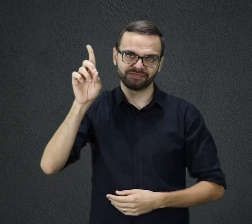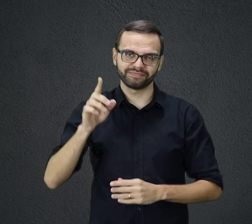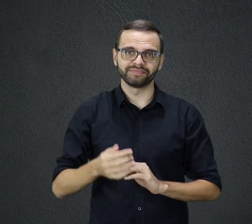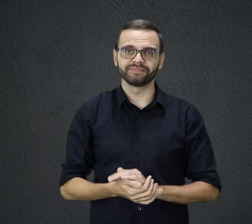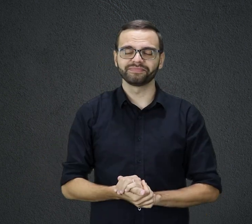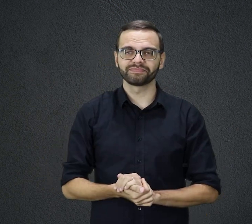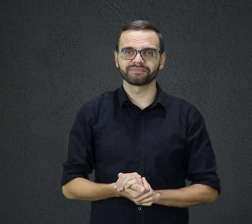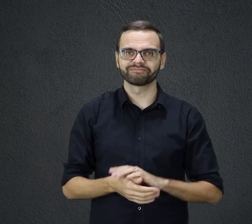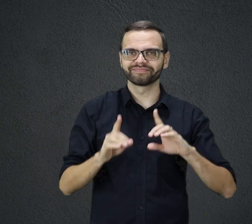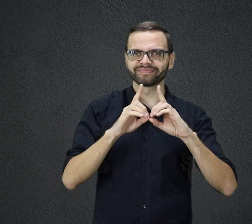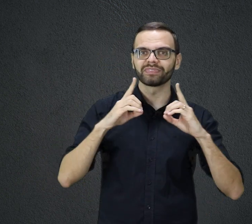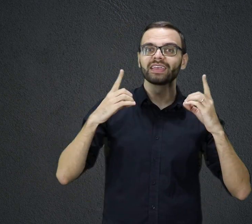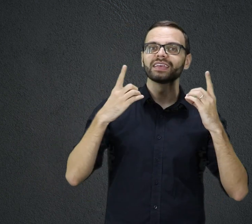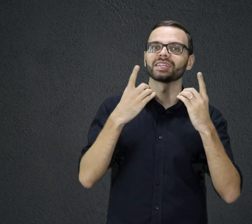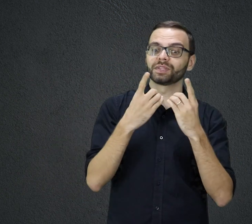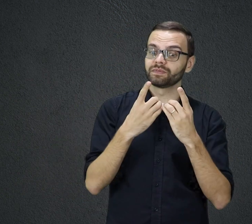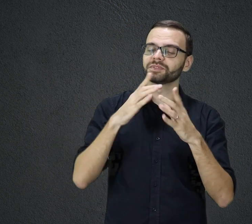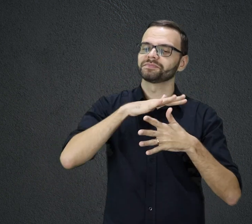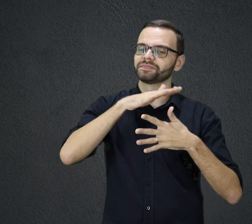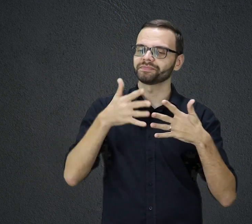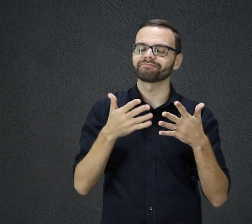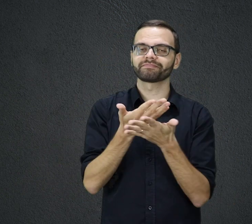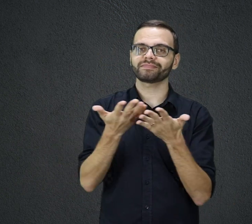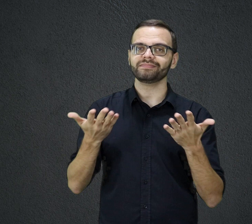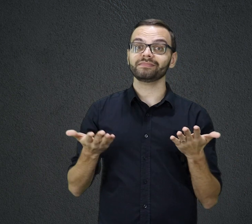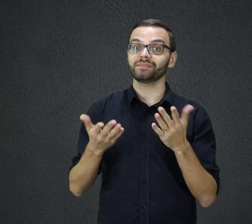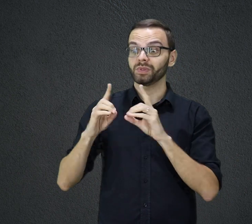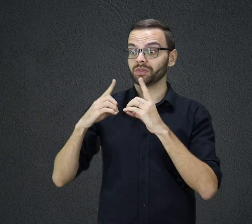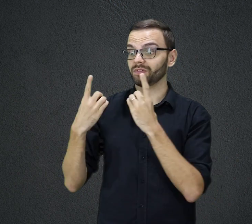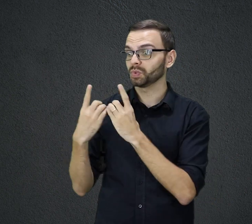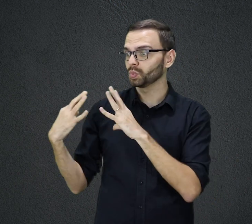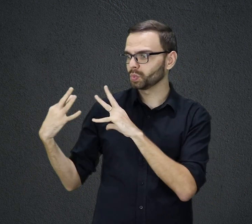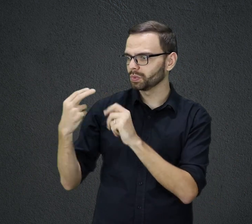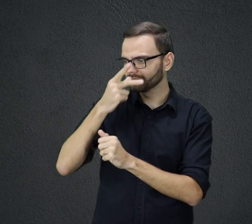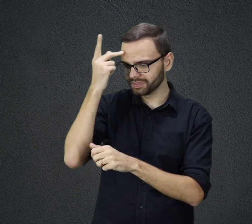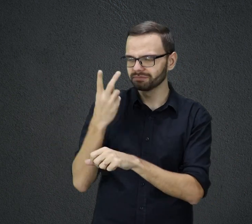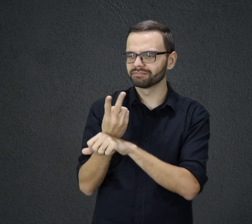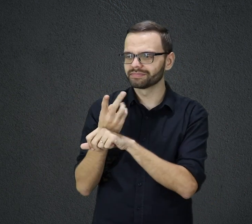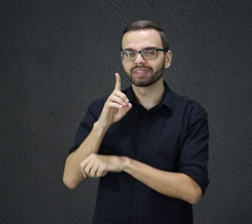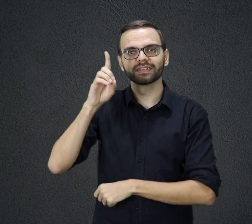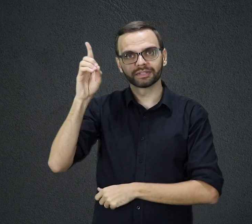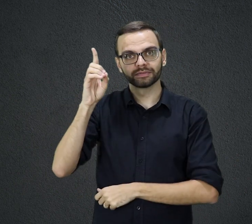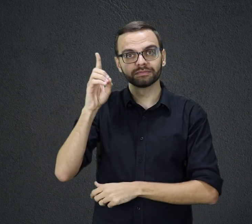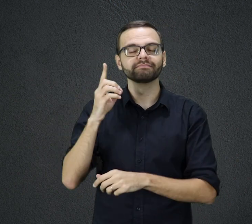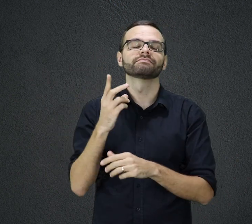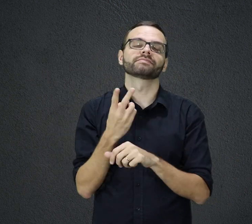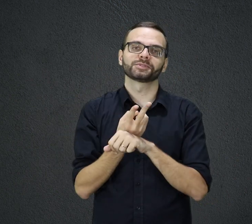Presente Diário, o devocional de todos os que buscam a Deus. Acesse transmundial